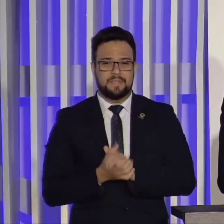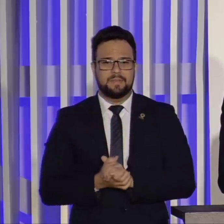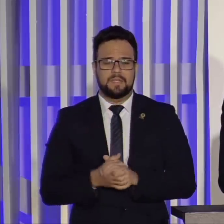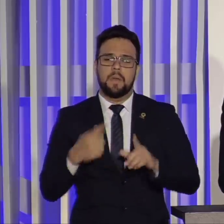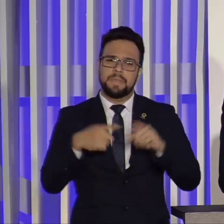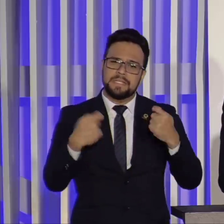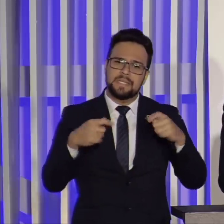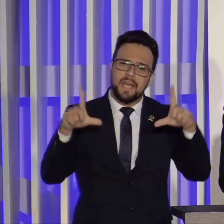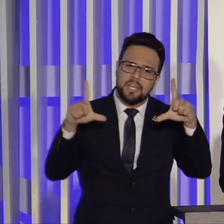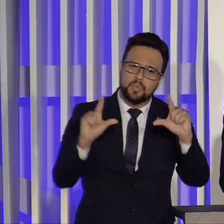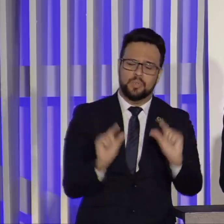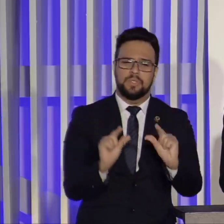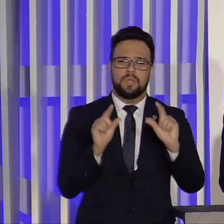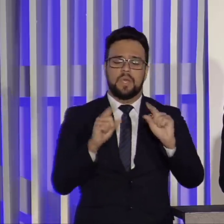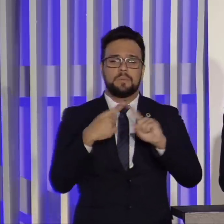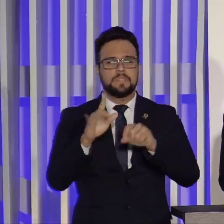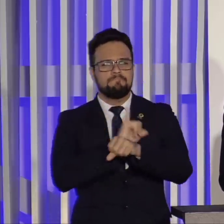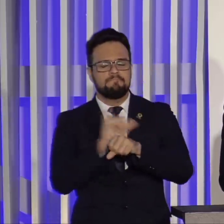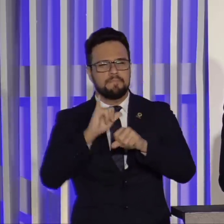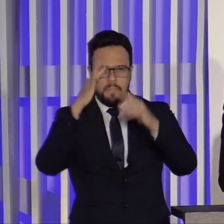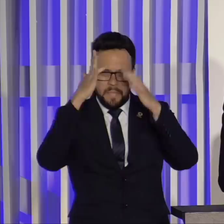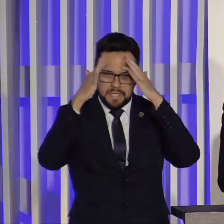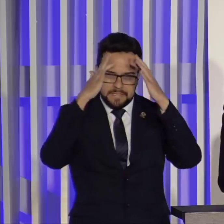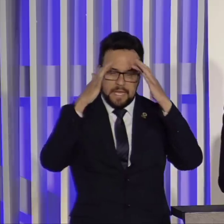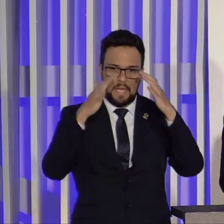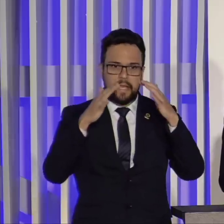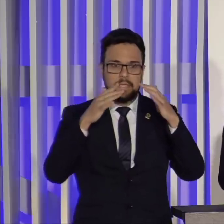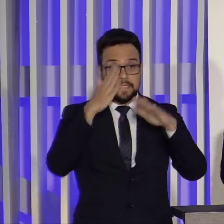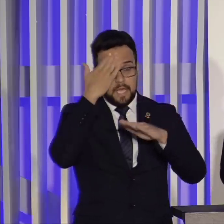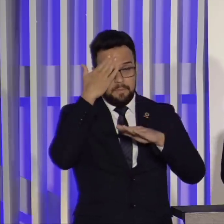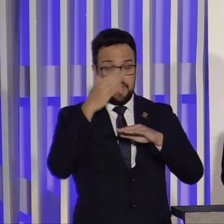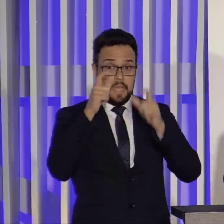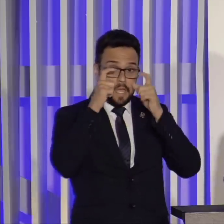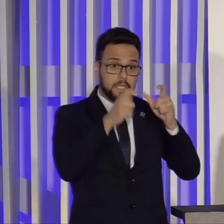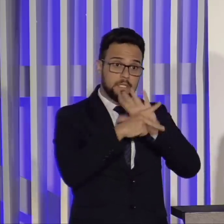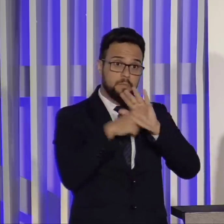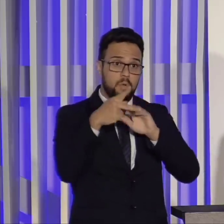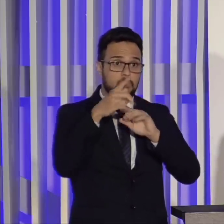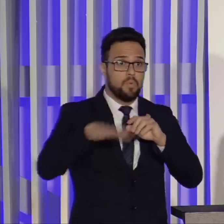instrução normativa tem que ser muito bem pensada. Tem que atender aos interesses do Brasil e não de grupos.